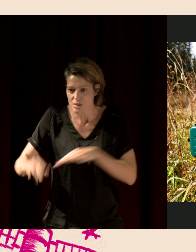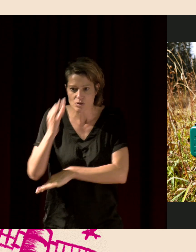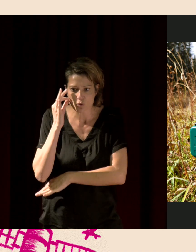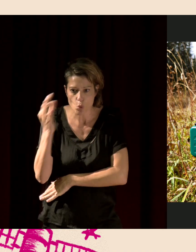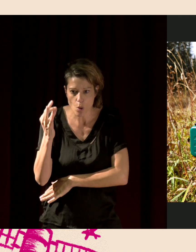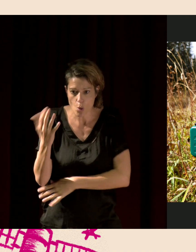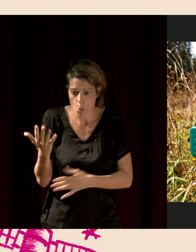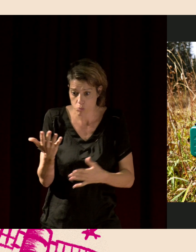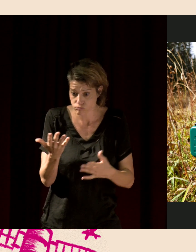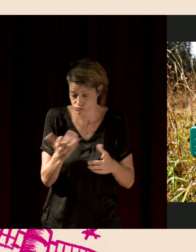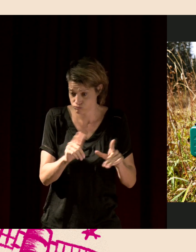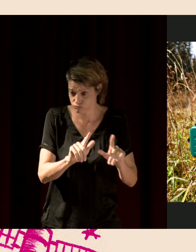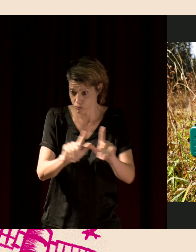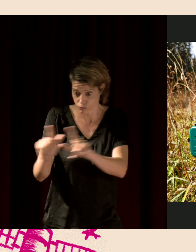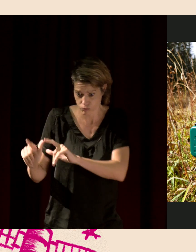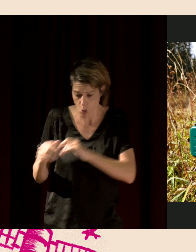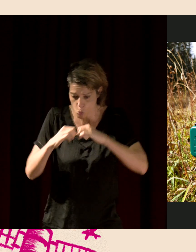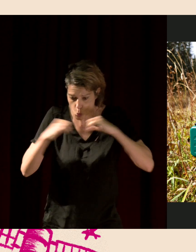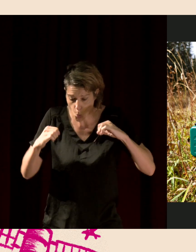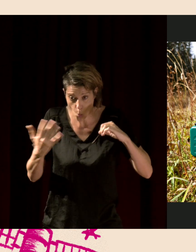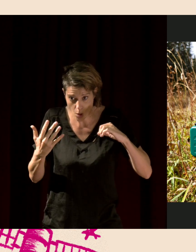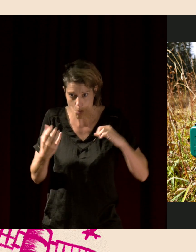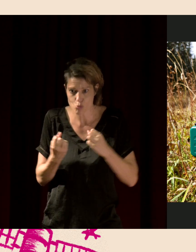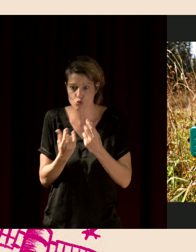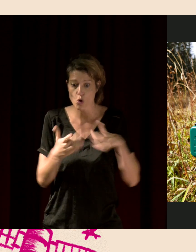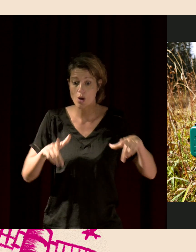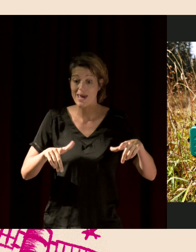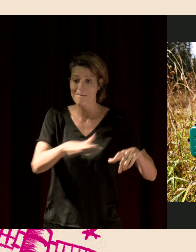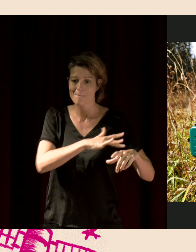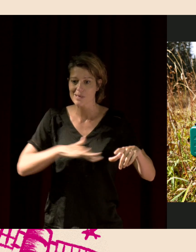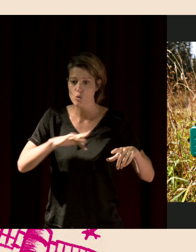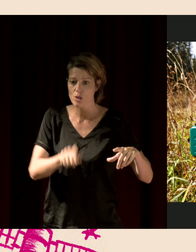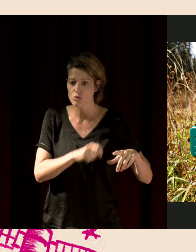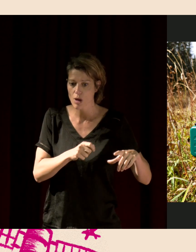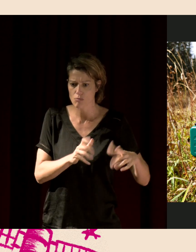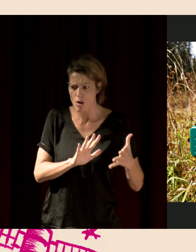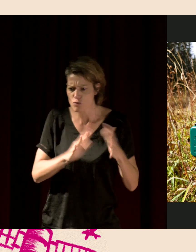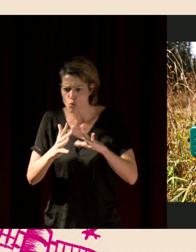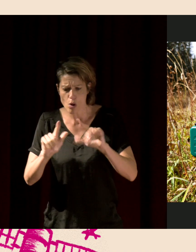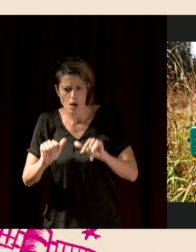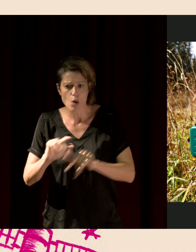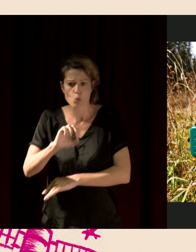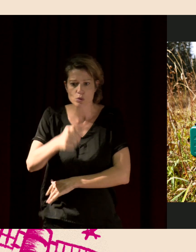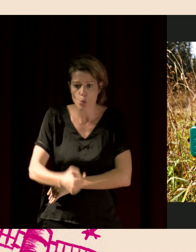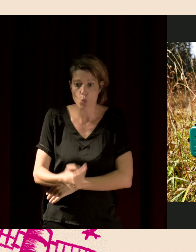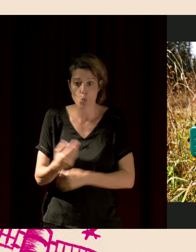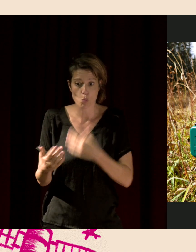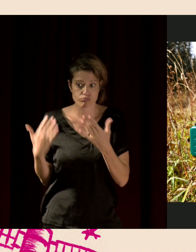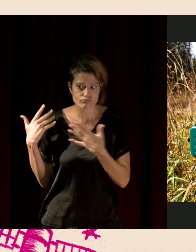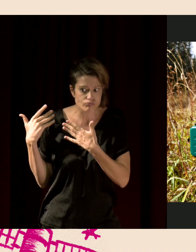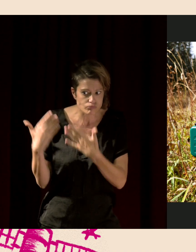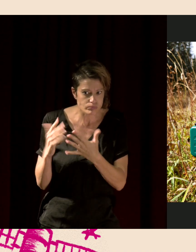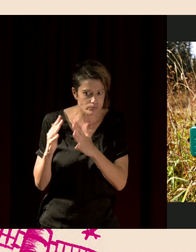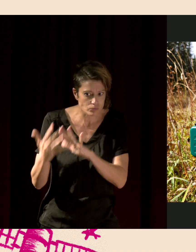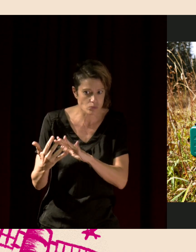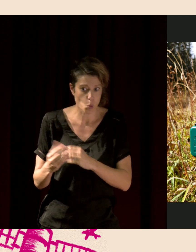naturels, sur ces composés de plusieurs écosystèmes, savoir dans quel état ils sont, s'ils évoluent, s'il y a des modifications au cours du